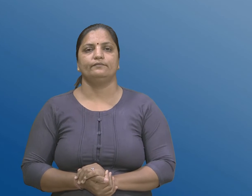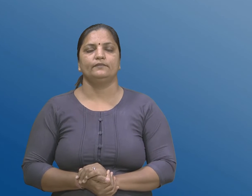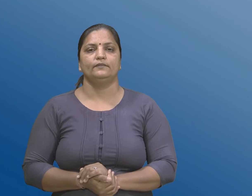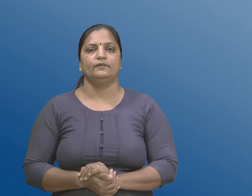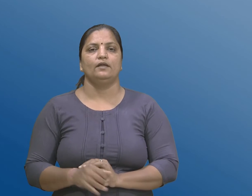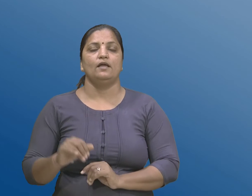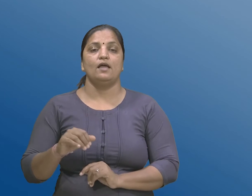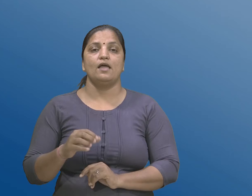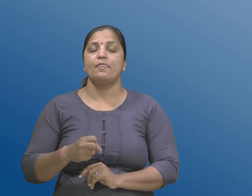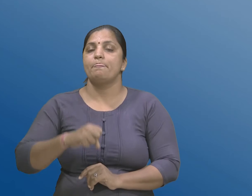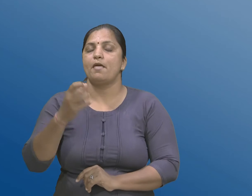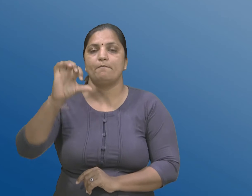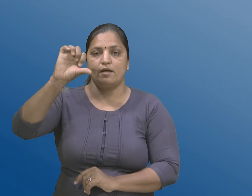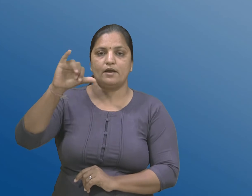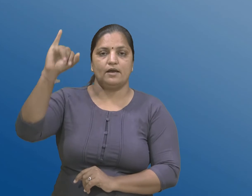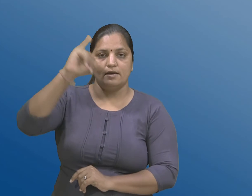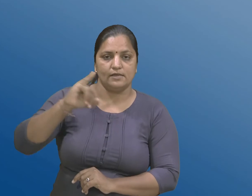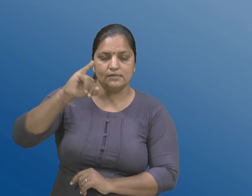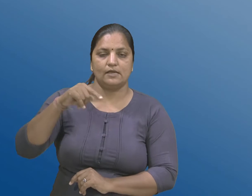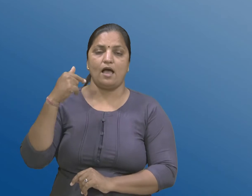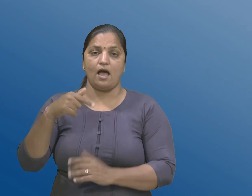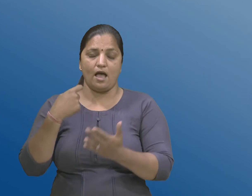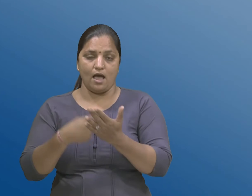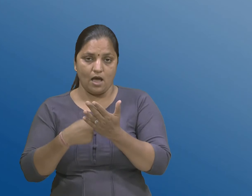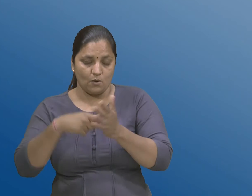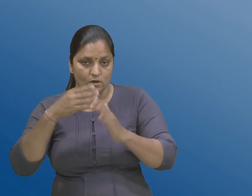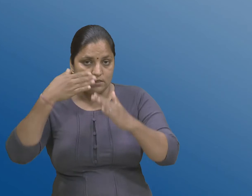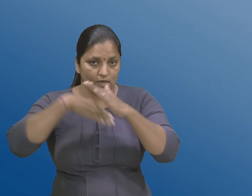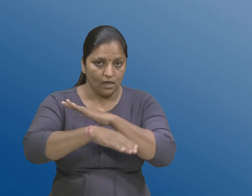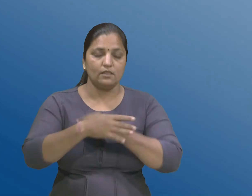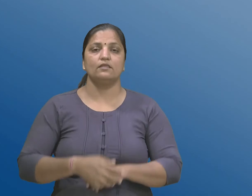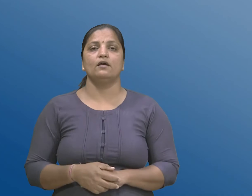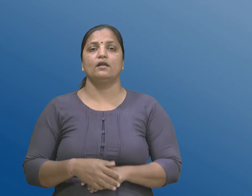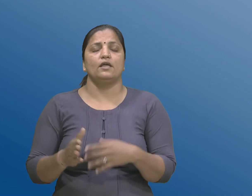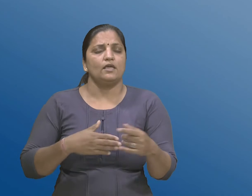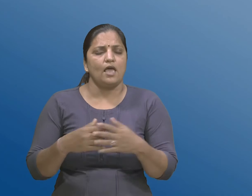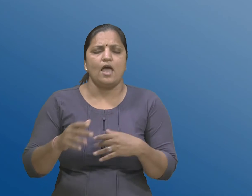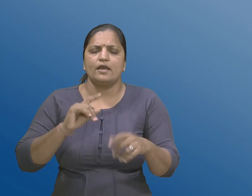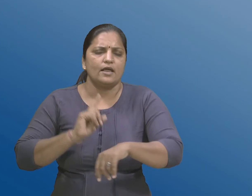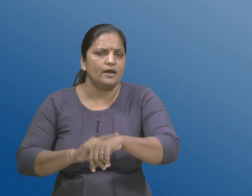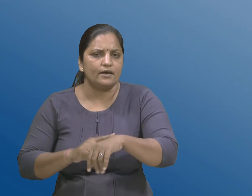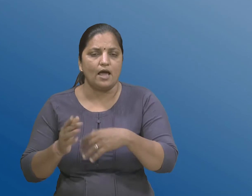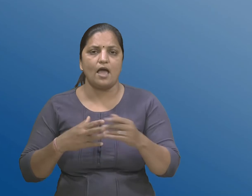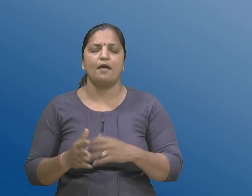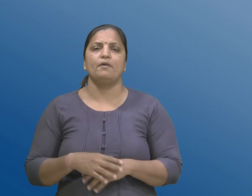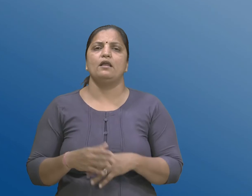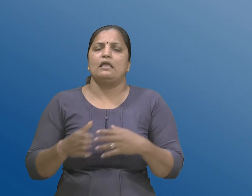छन्नू आ अधिनियमनी जोगवाईयो ए जे ते समय अमलमा रहेल अन्य काईदानी